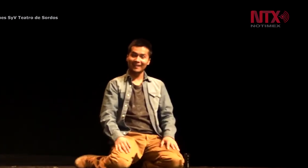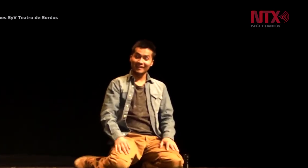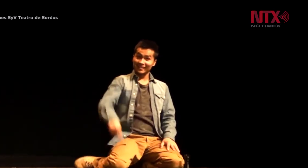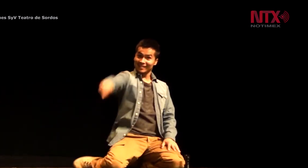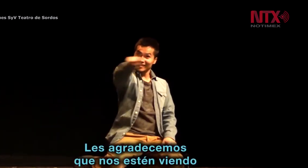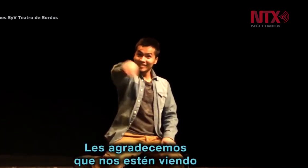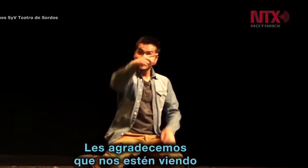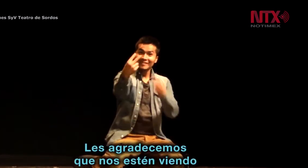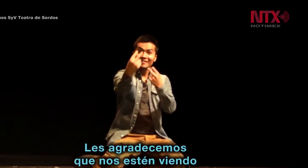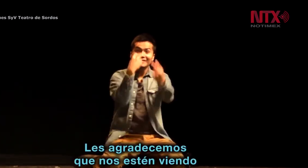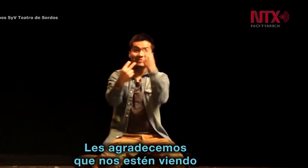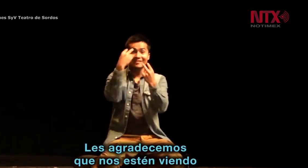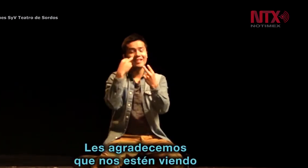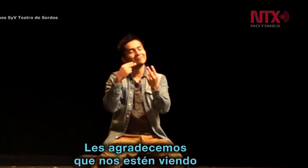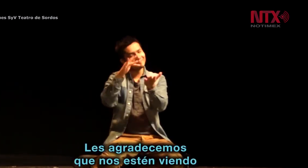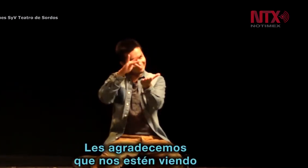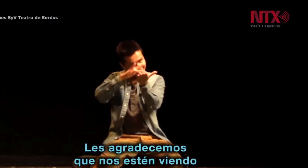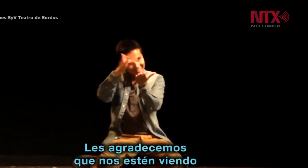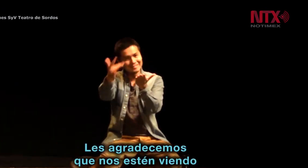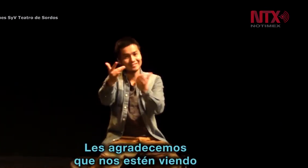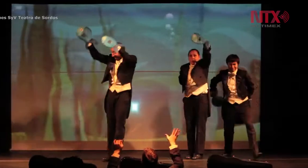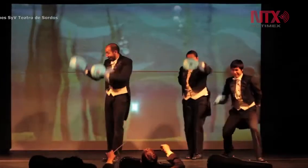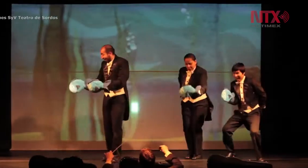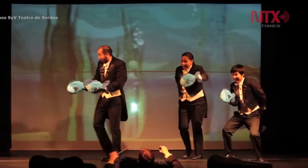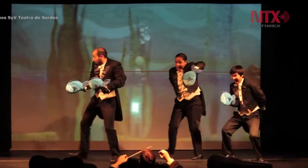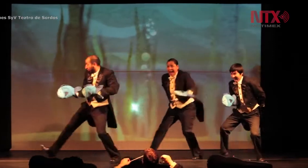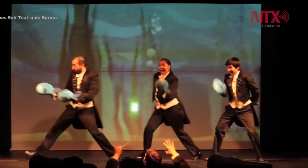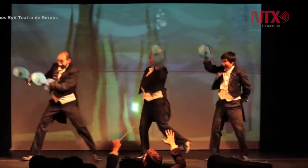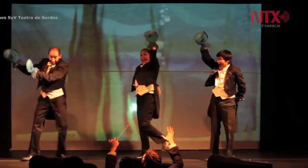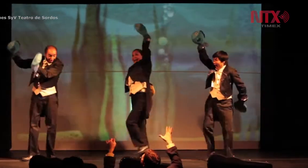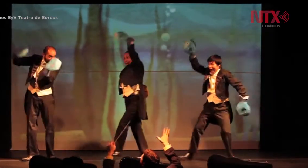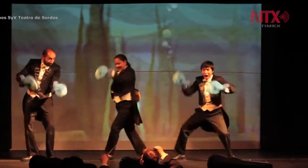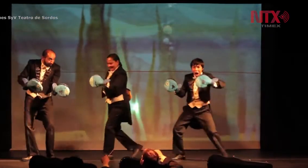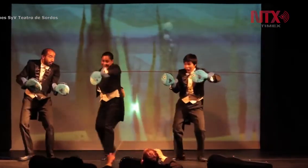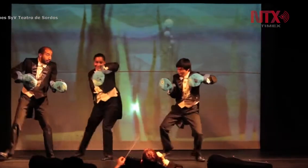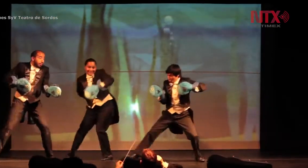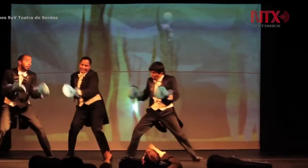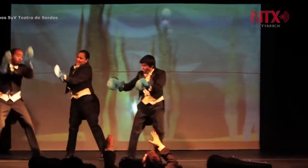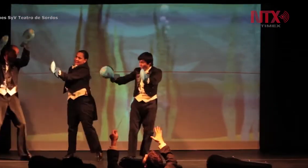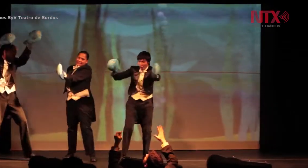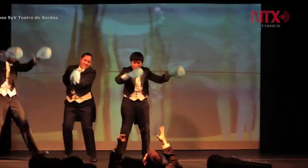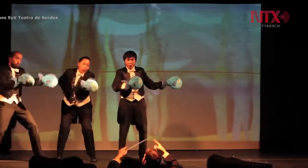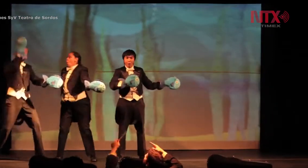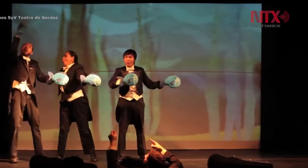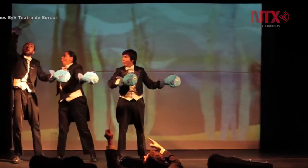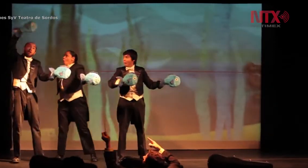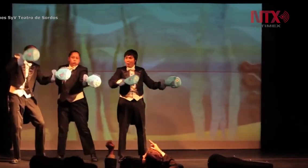tercera edición eligió la ciudad de Guadalajara como sede. La Secretaría de Cultura Federal, Seña y Verbo Teatro de Sordos, y la